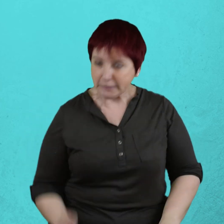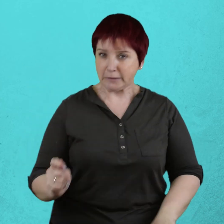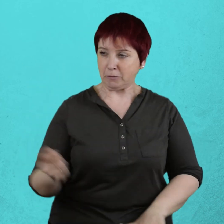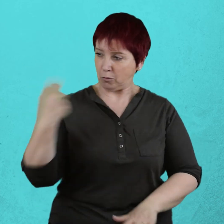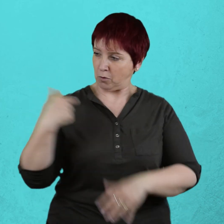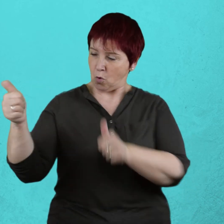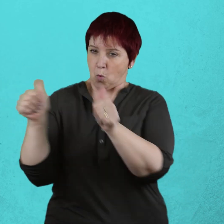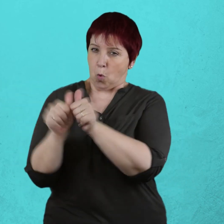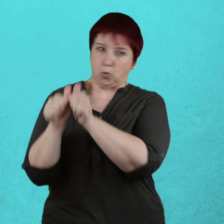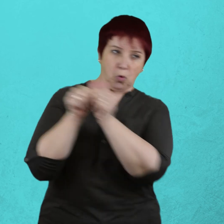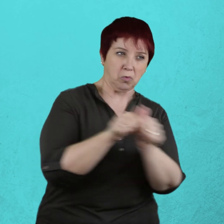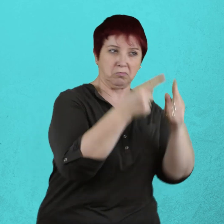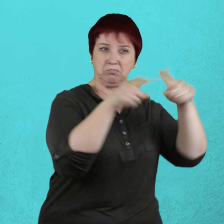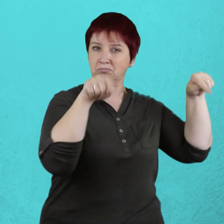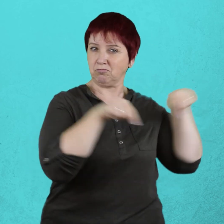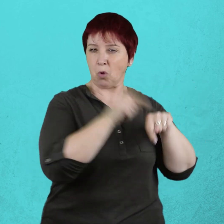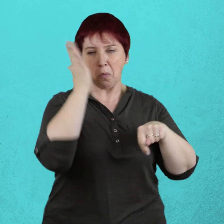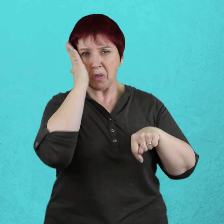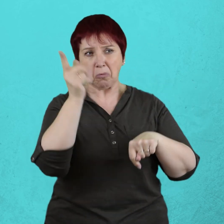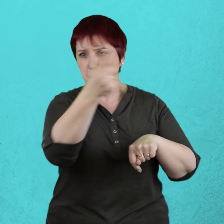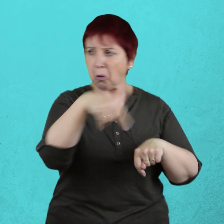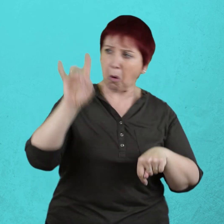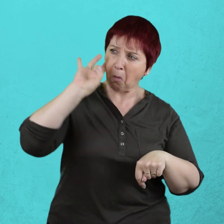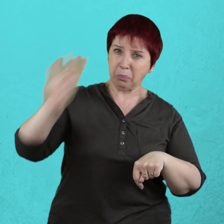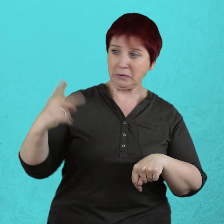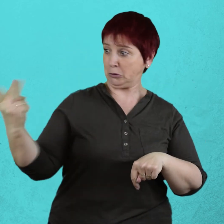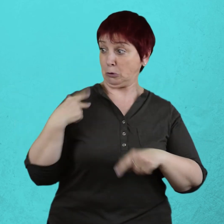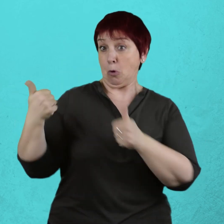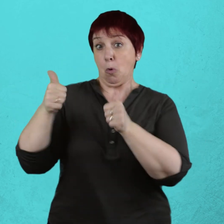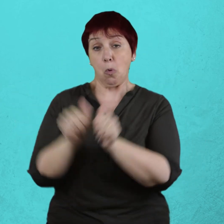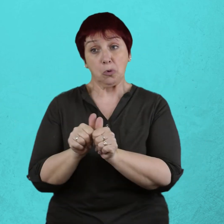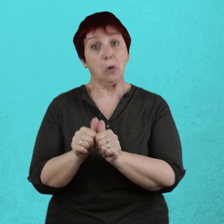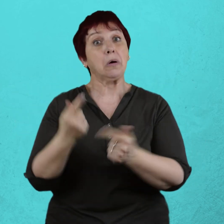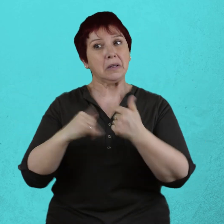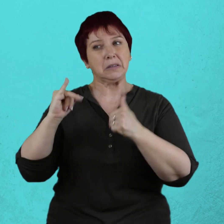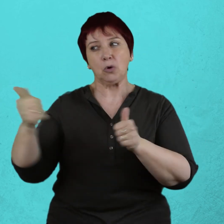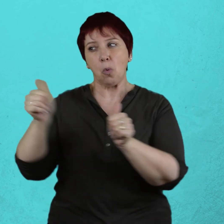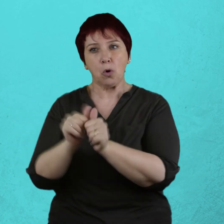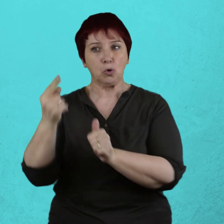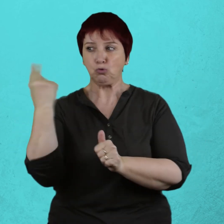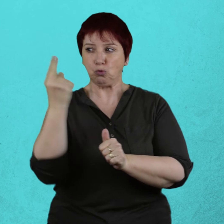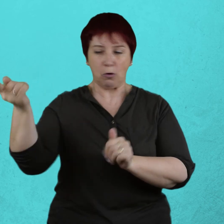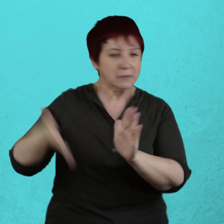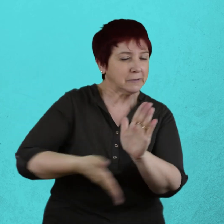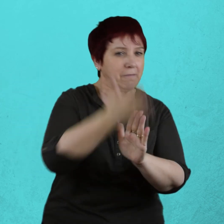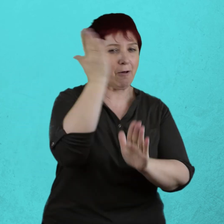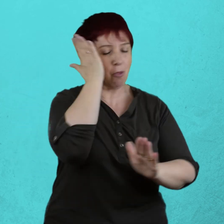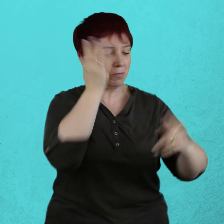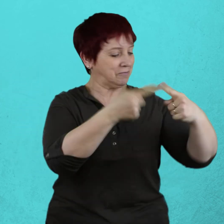nadie apreciaba aquí su música como él. Y al menos mientras él viviera, no la dejaría salir de su cuarto. Por primera